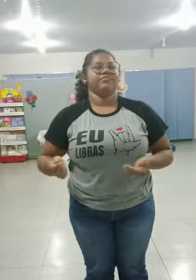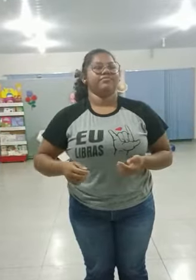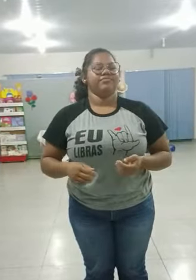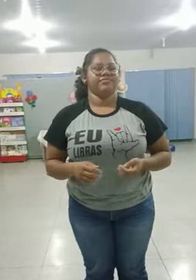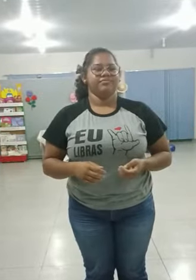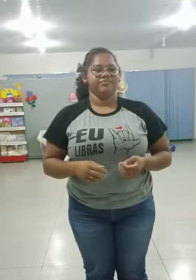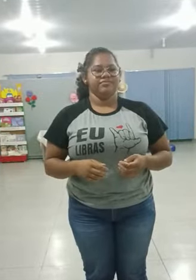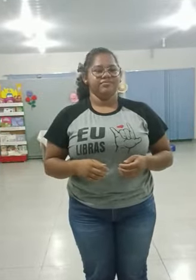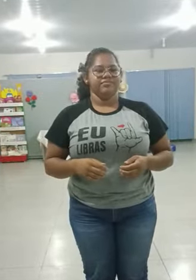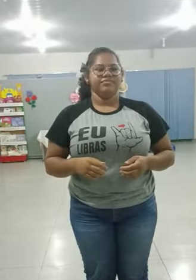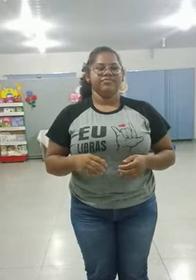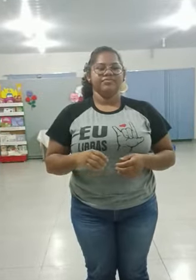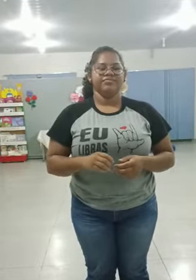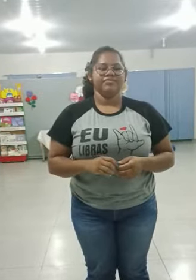Fete quer ser para a mina.